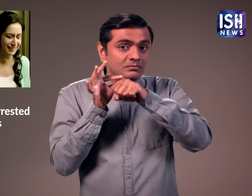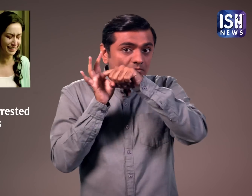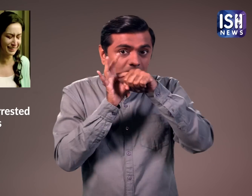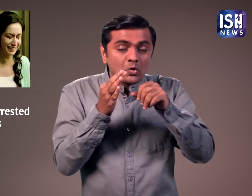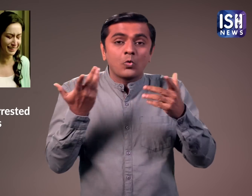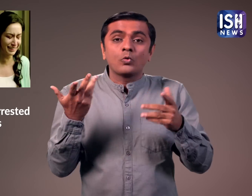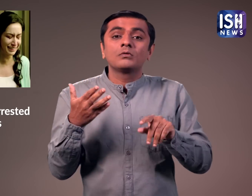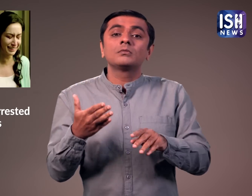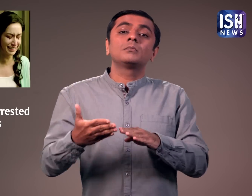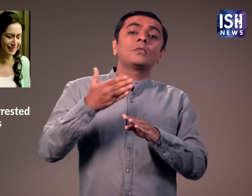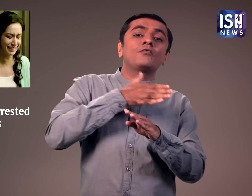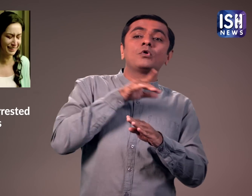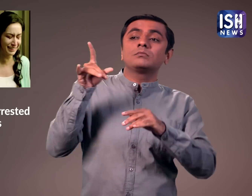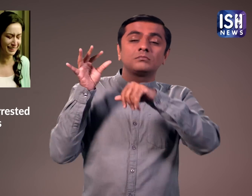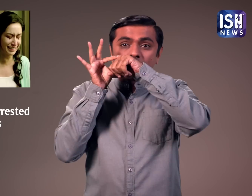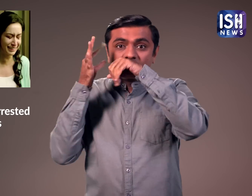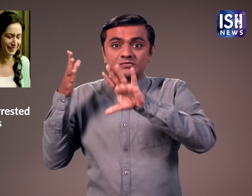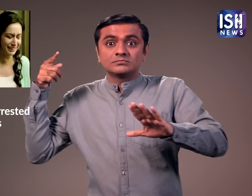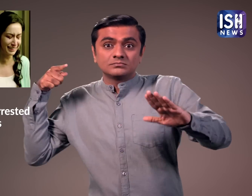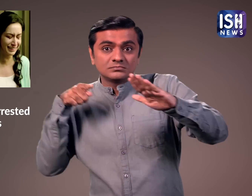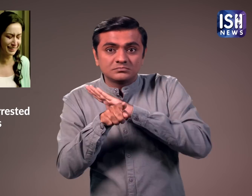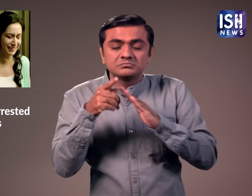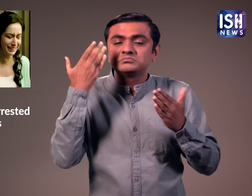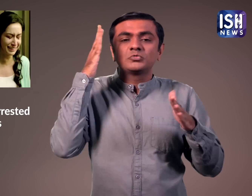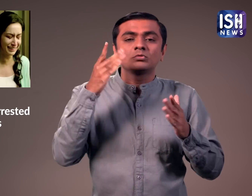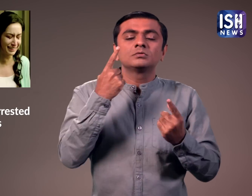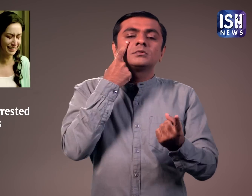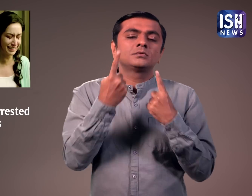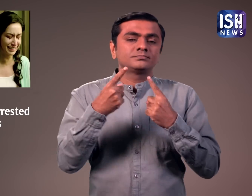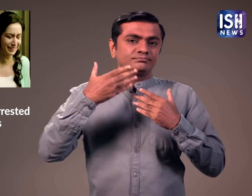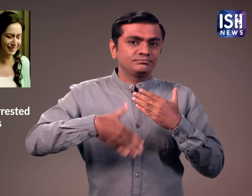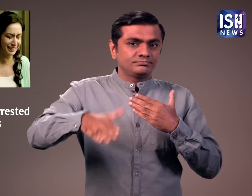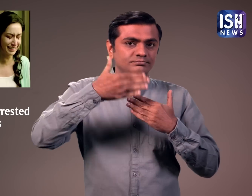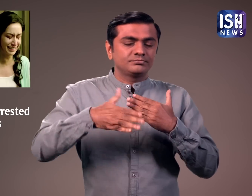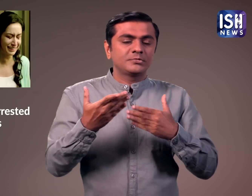होटल में ड्रग्स लिया था या बाहर ड्रग्स लेकर पार्टी में आये थे